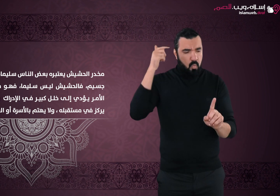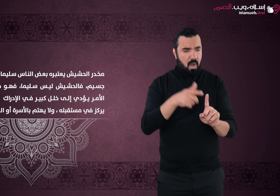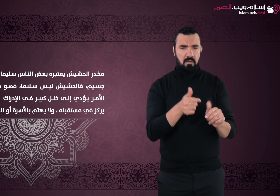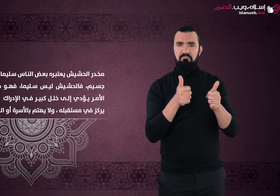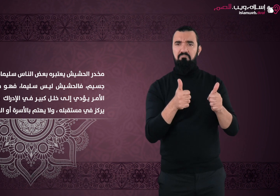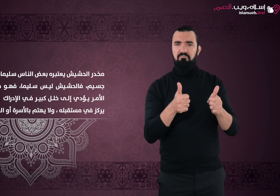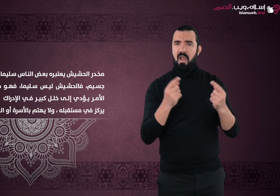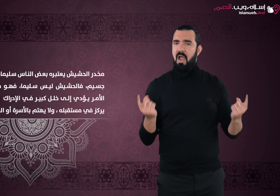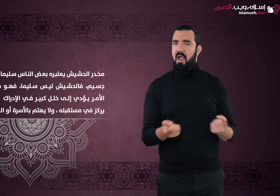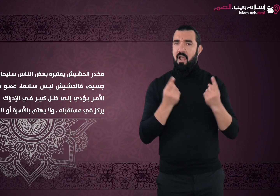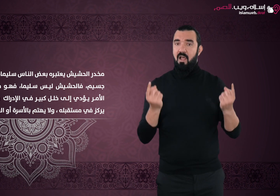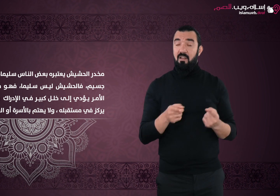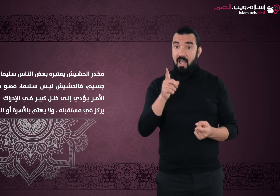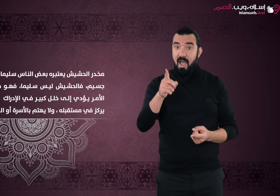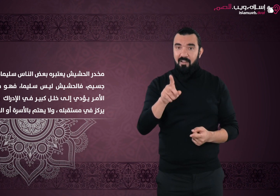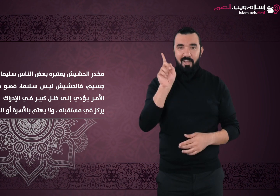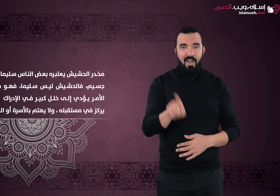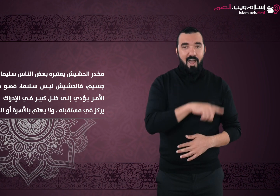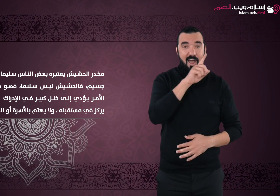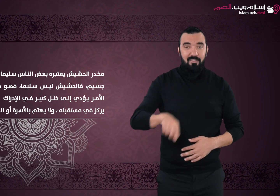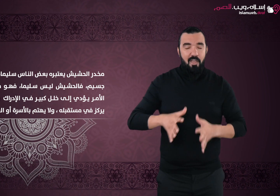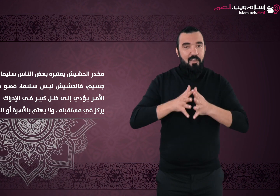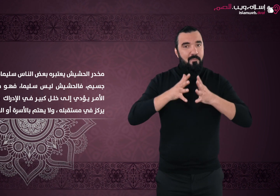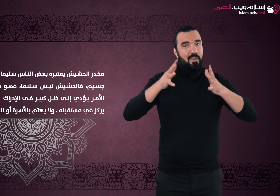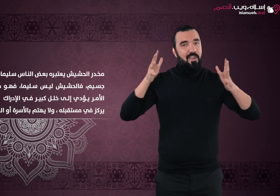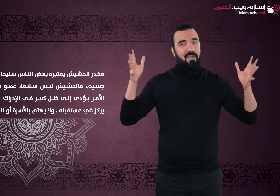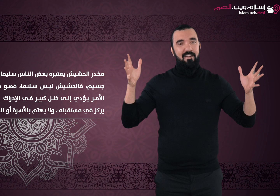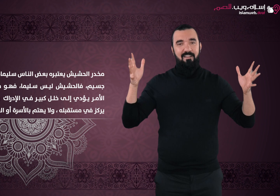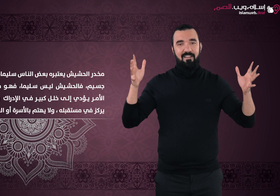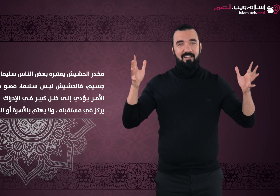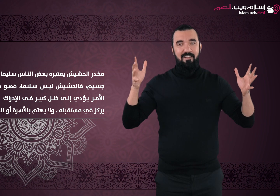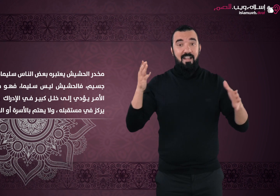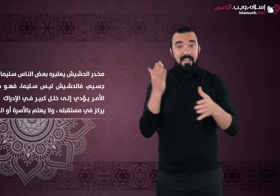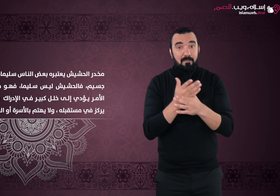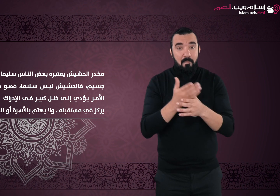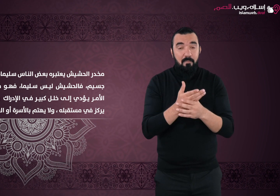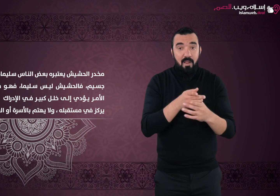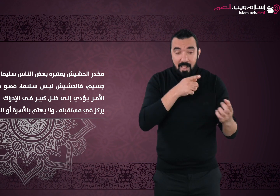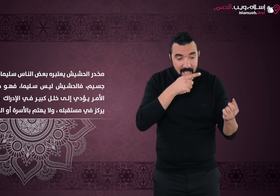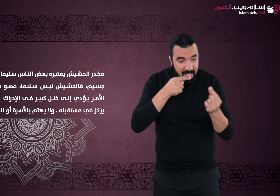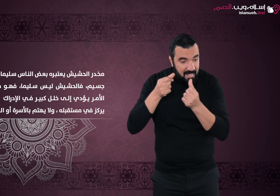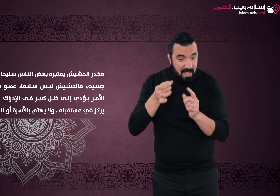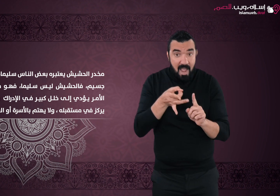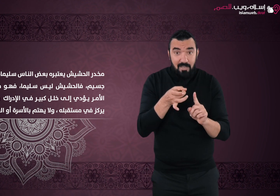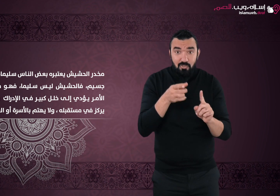وهذا خطأ جسيم فالحشيش ليس سليماً